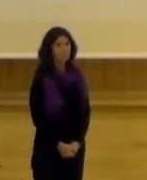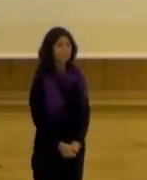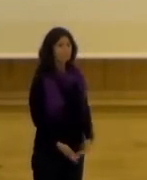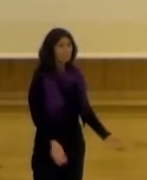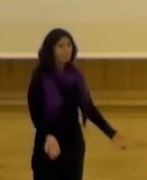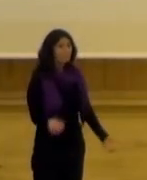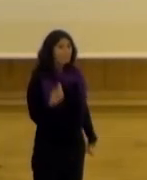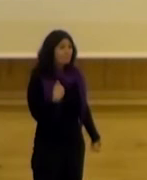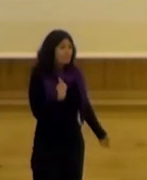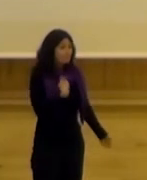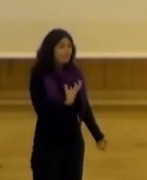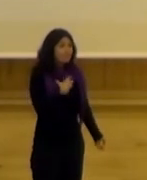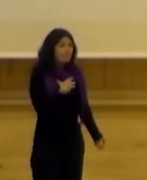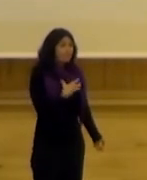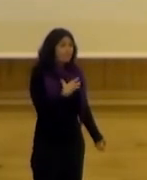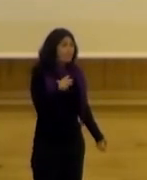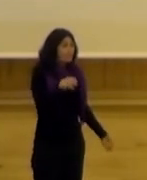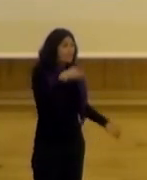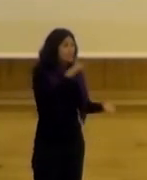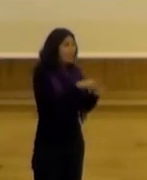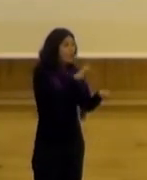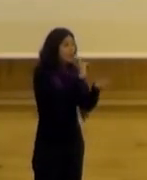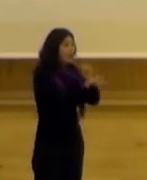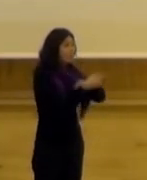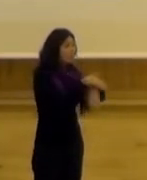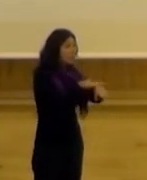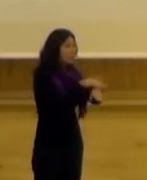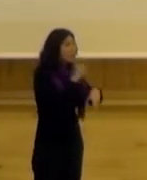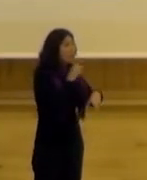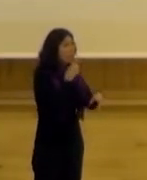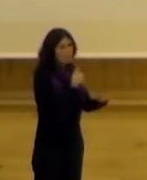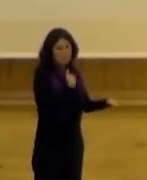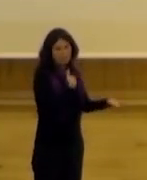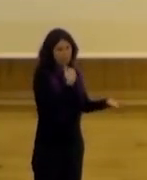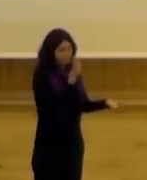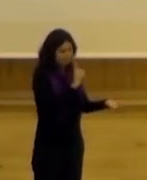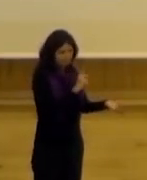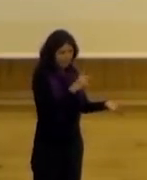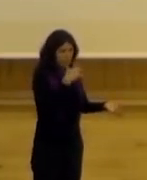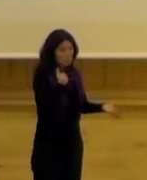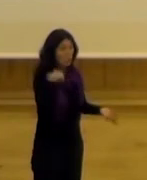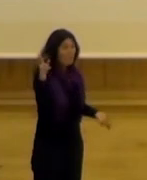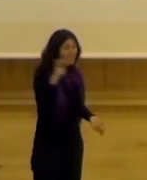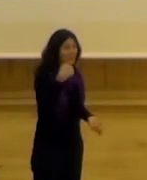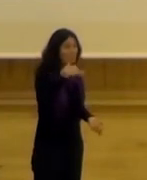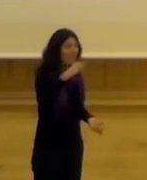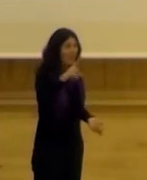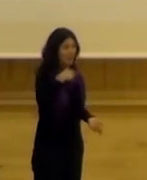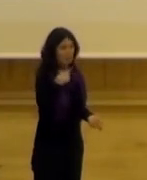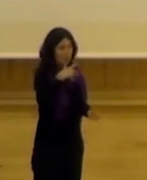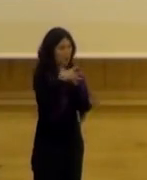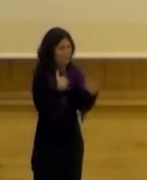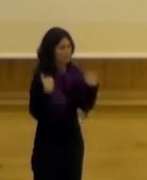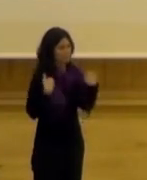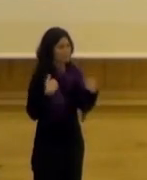pues no te podría decir cómo fueron los cambios de gobierno y cómo eso se vivió en Media Lab porque yo no vengo de Media Lab yo soy investigadora que estoy